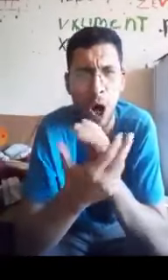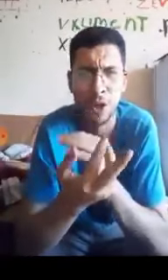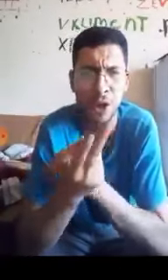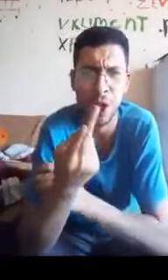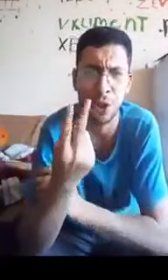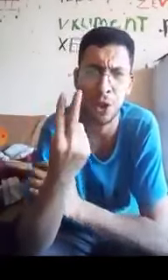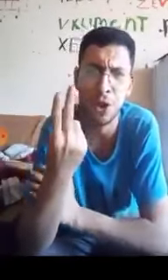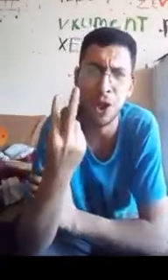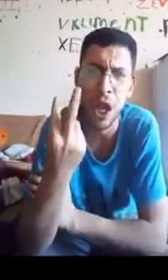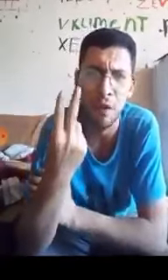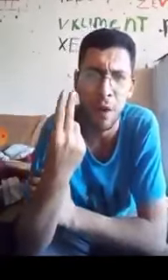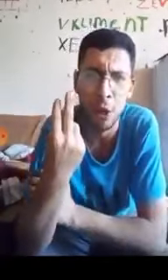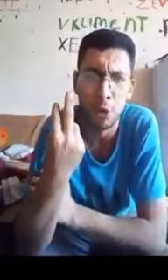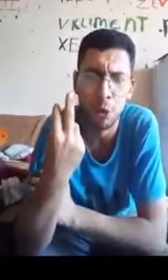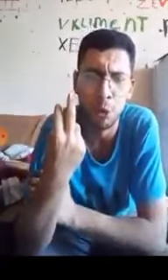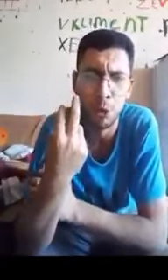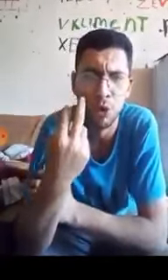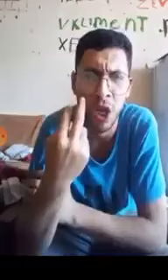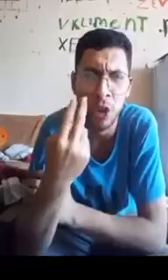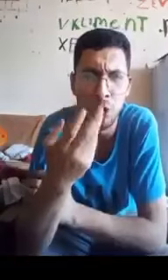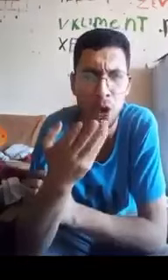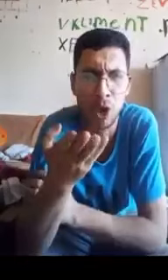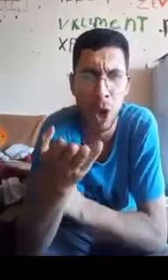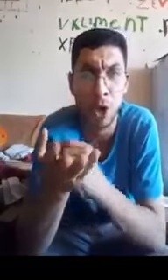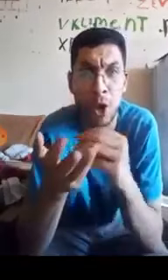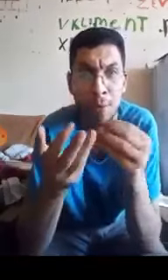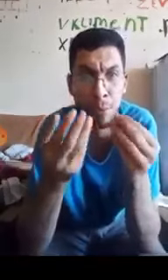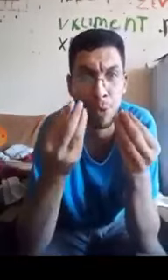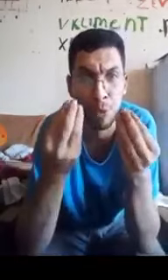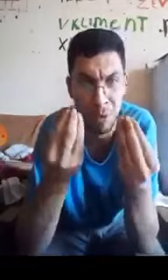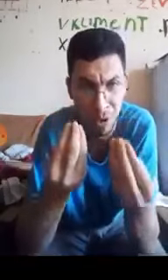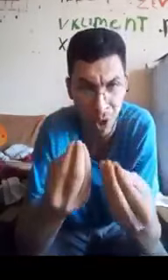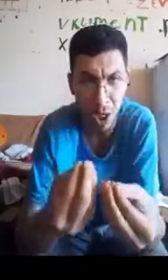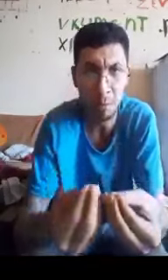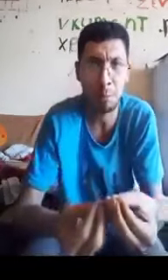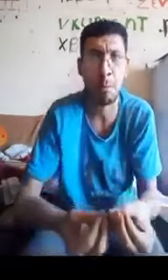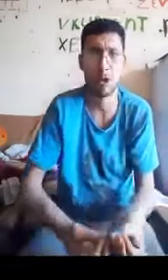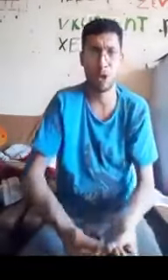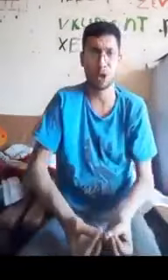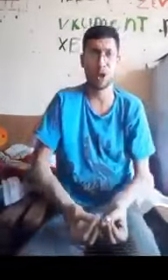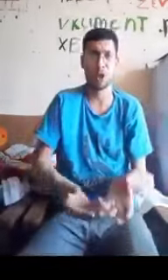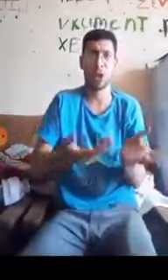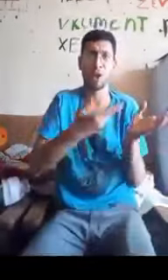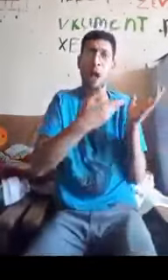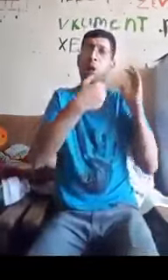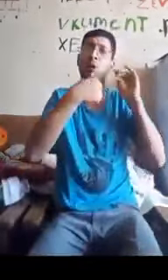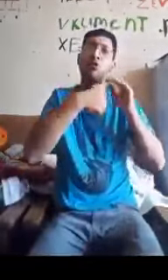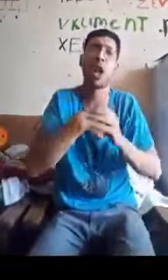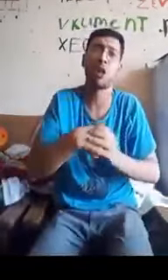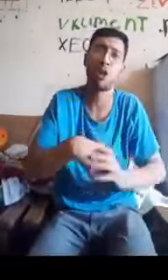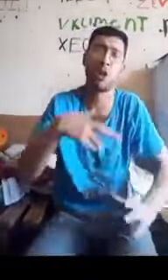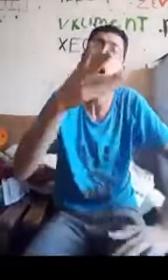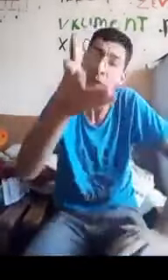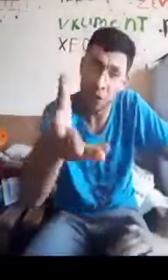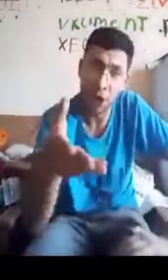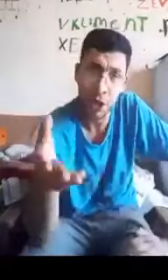açsan, iki dəvə tutulursan, sonra səndən mühüm insan, maketin kanal düzəldir, vətəni